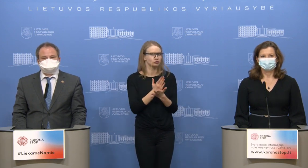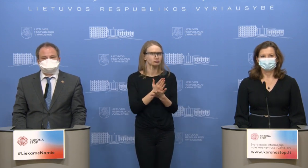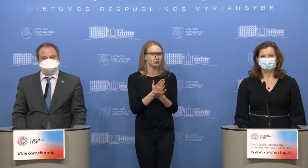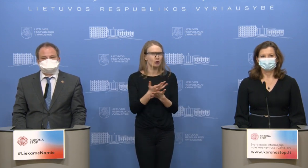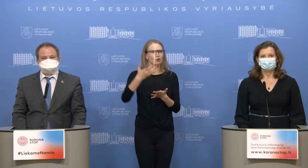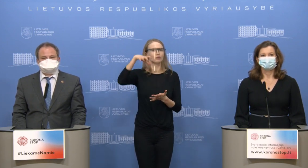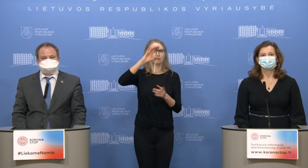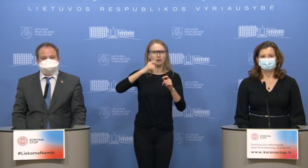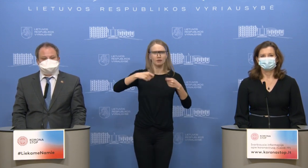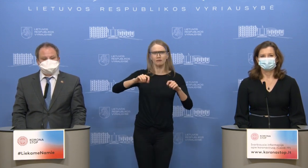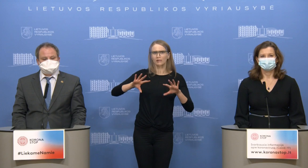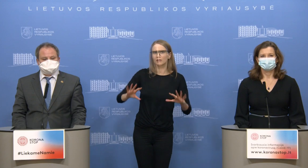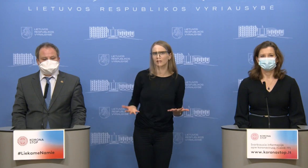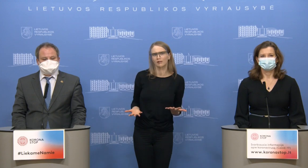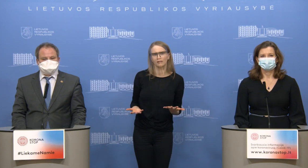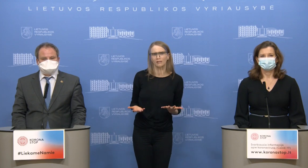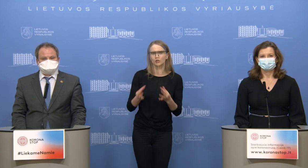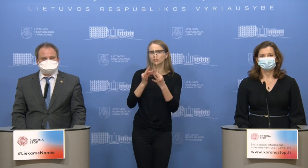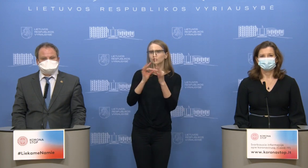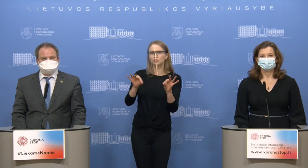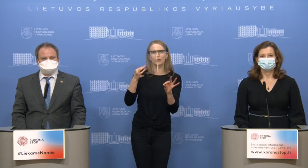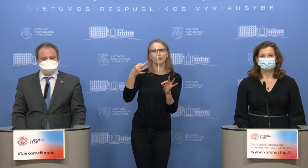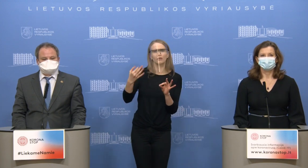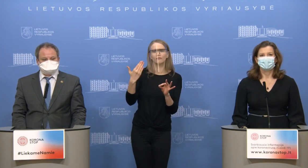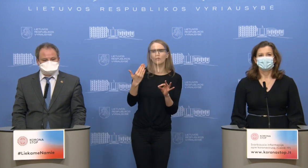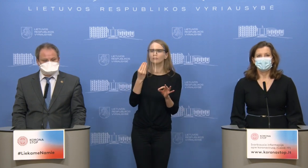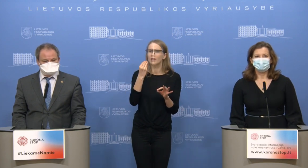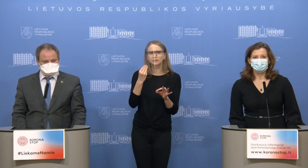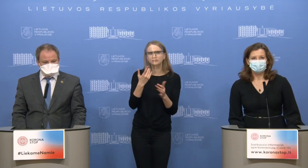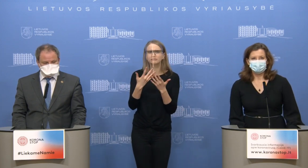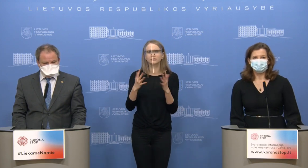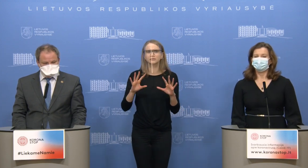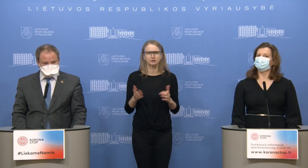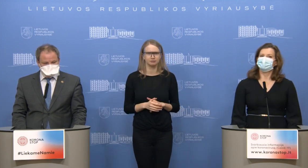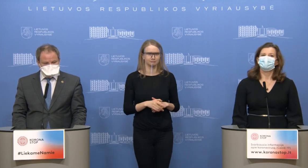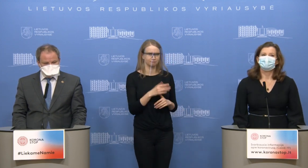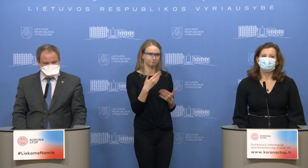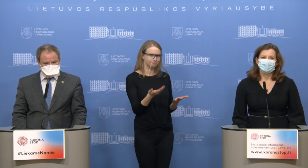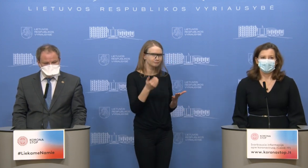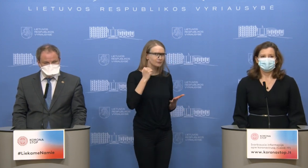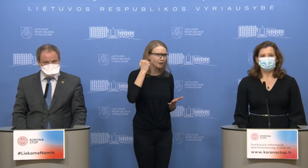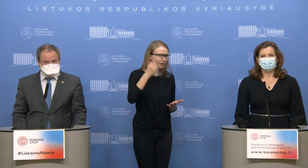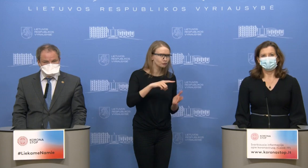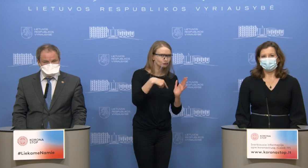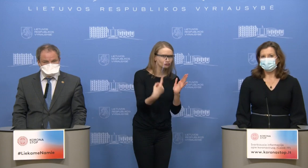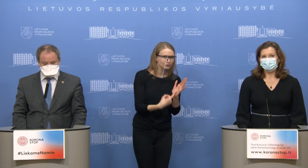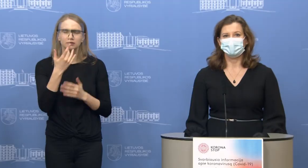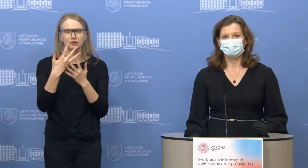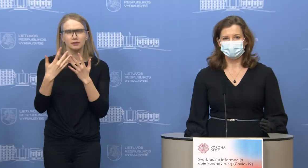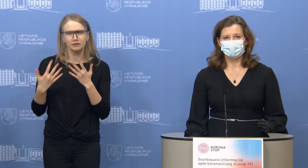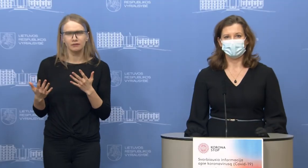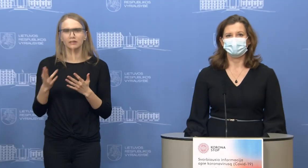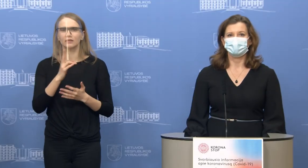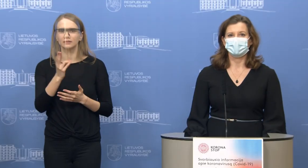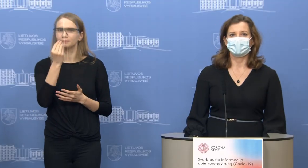daugiausiai priekėjaujama jose, kokias priekės būtent siuvo regionai internetu. Ačiū Jums. Taip, regionios